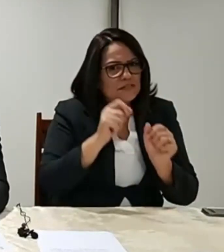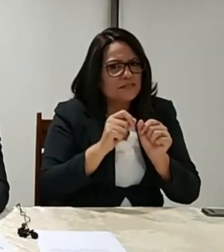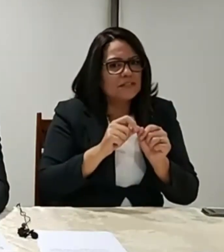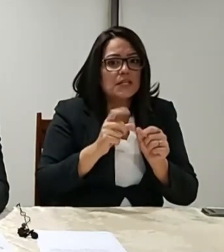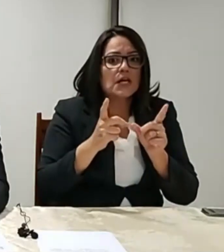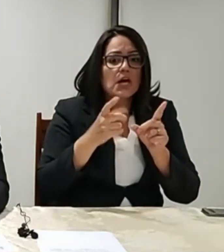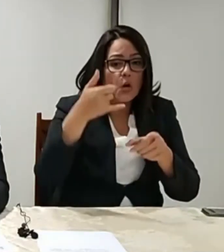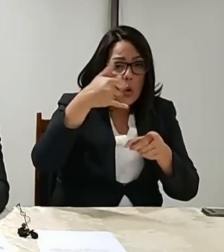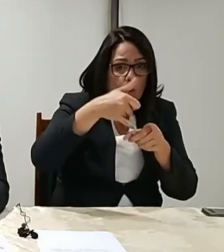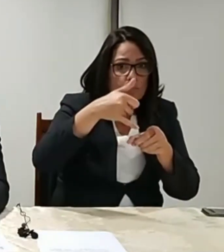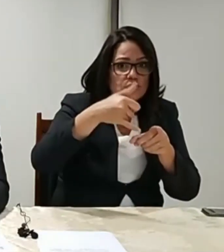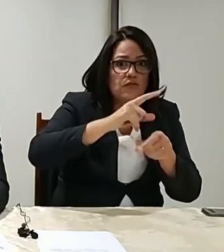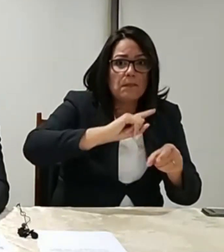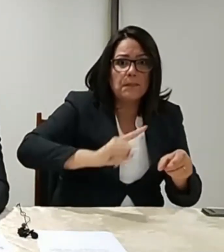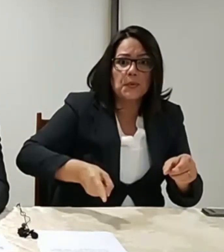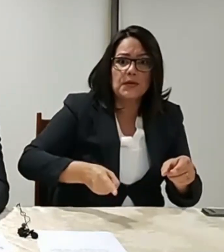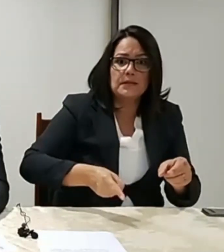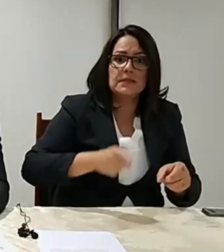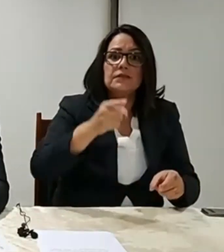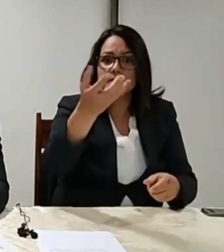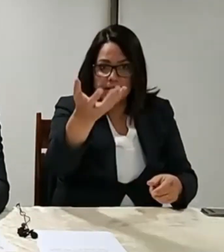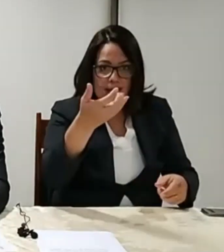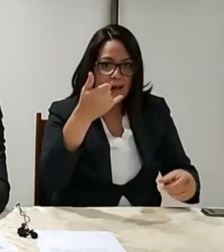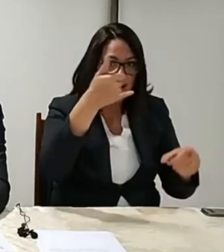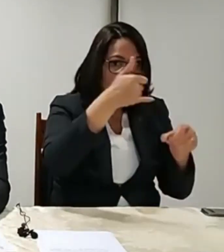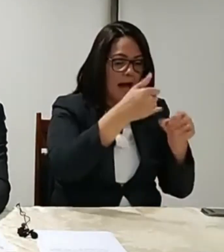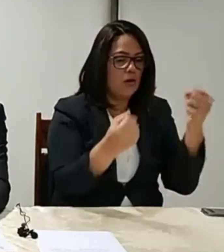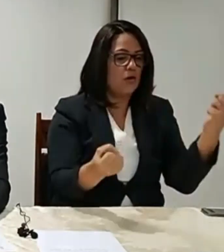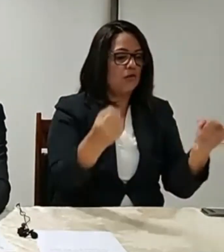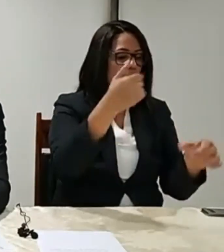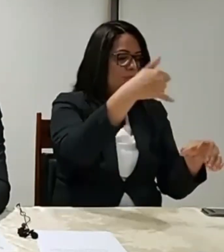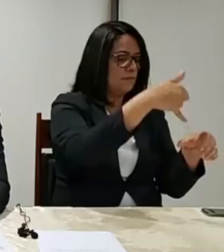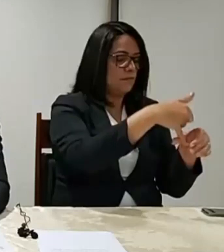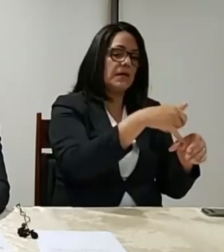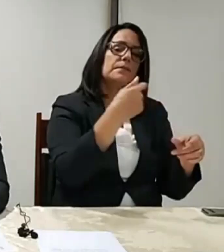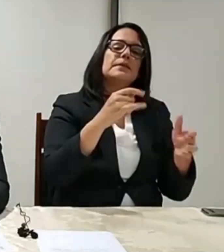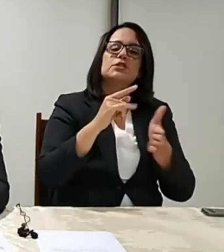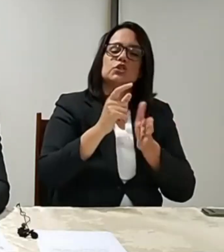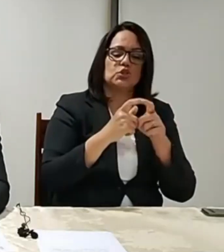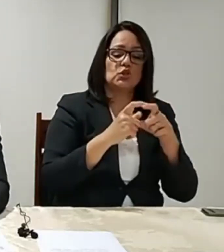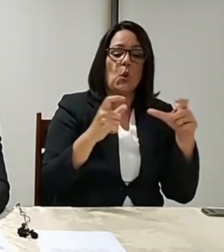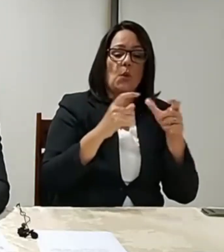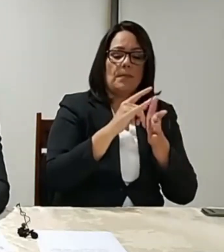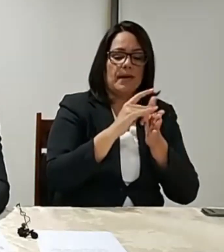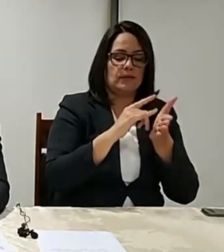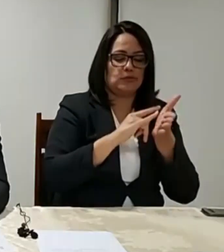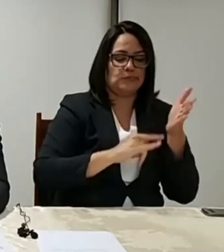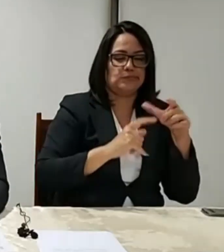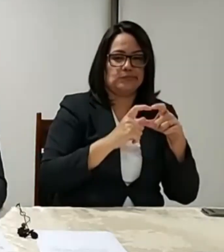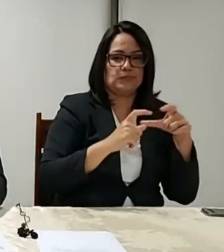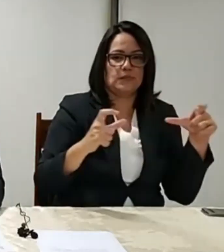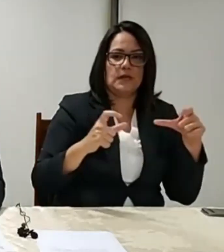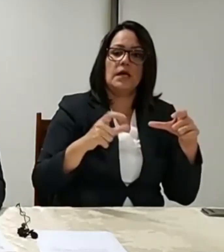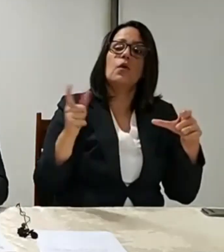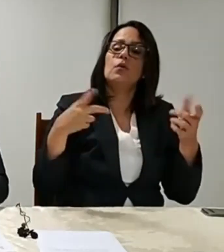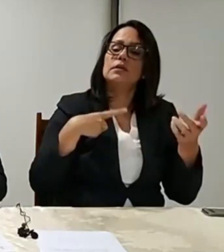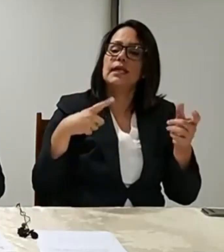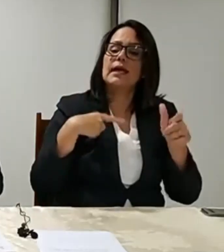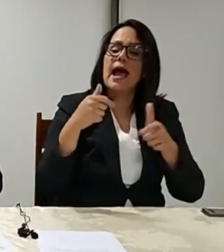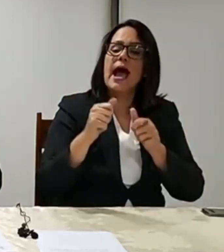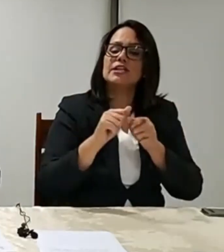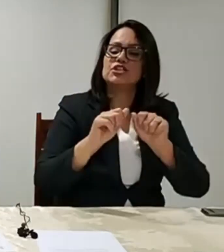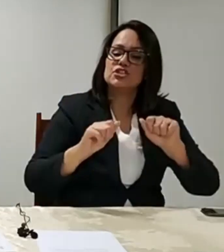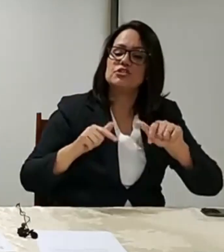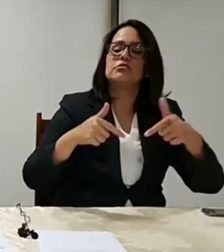Então, para você abastecer o carro lá, vai ser exigido um documento teu, comprobatório de atividade permitida.